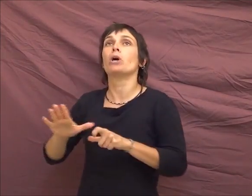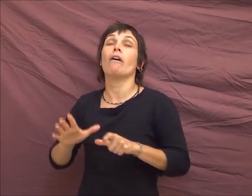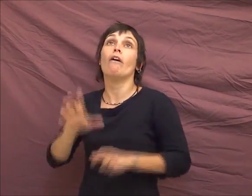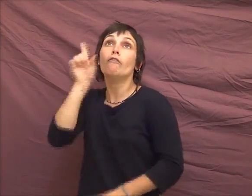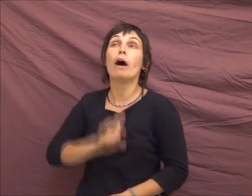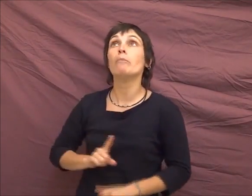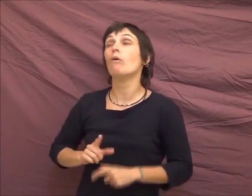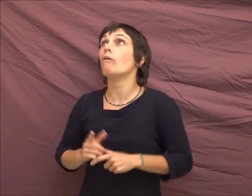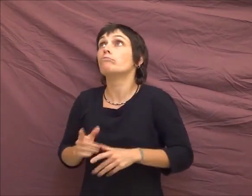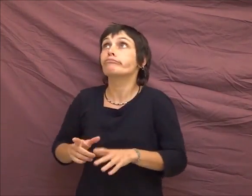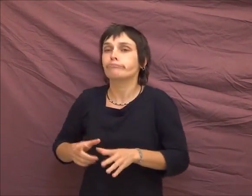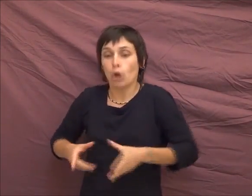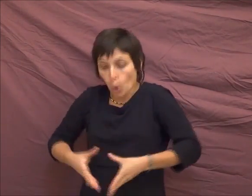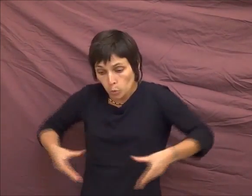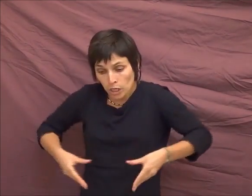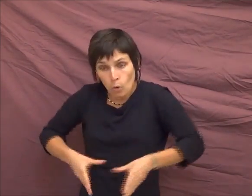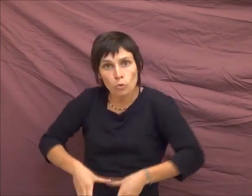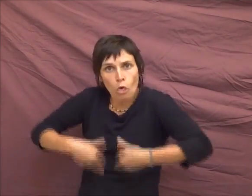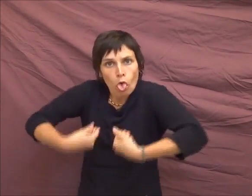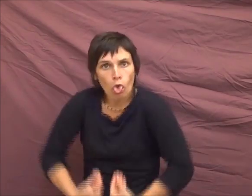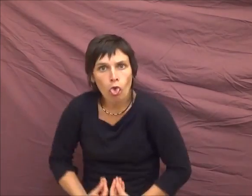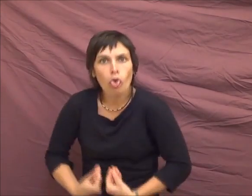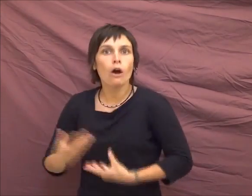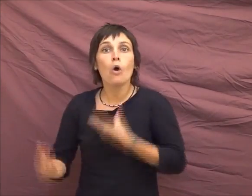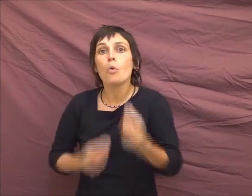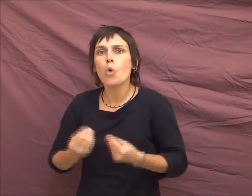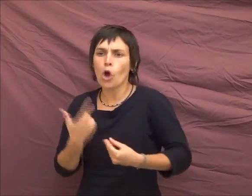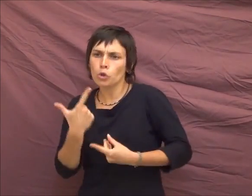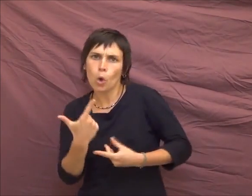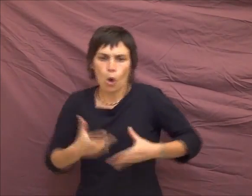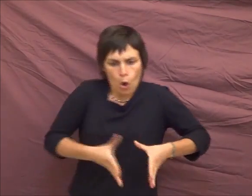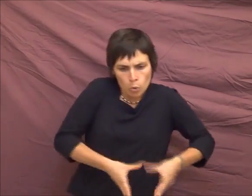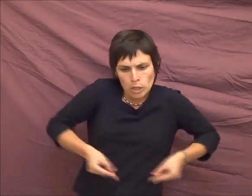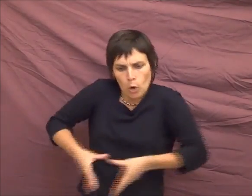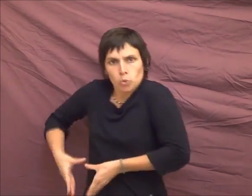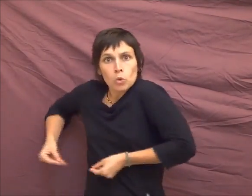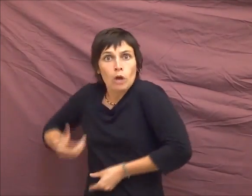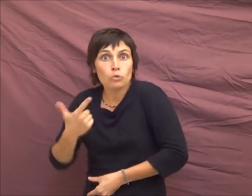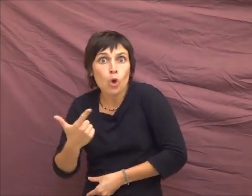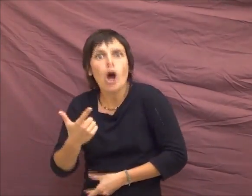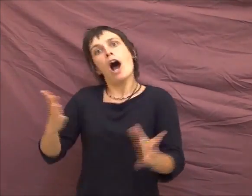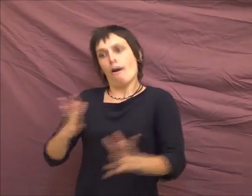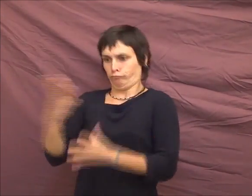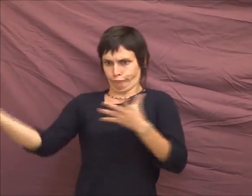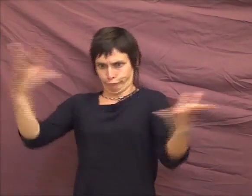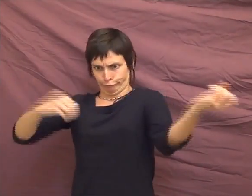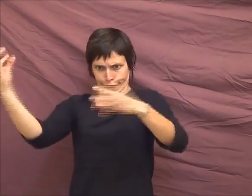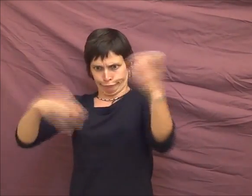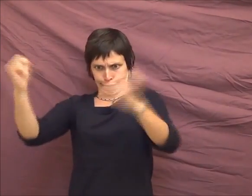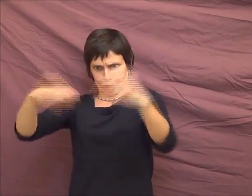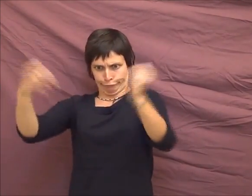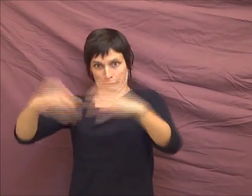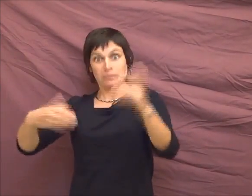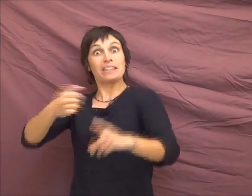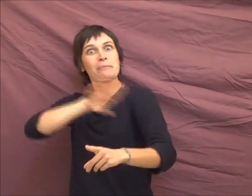les femmes qui ont l'utérus renversé ou les femmes à deux utérus. Ils vont tout mettre dedans, tout chargé parce que ça rapporte du fric.